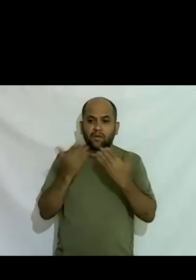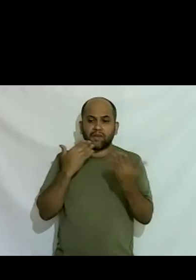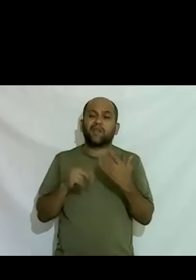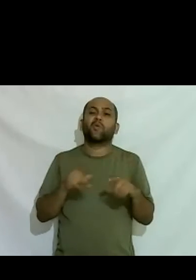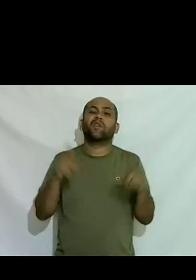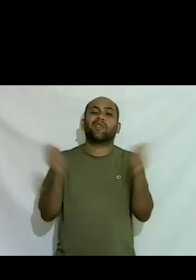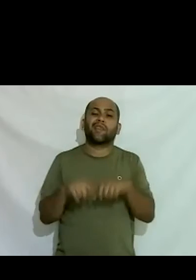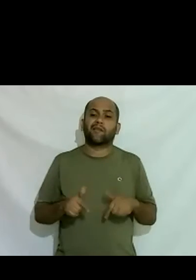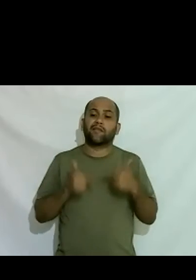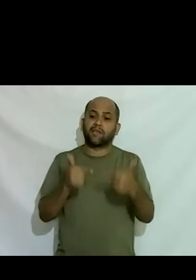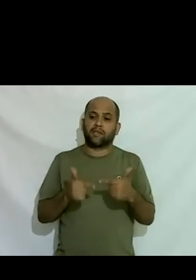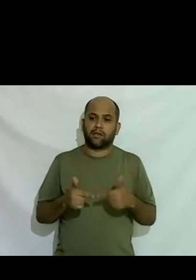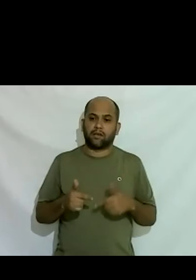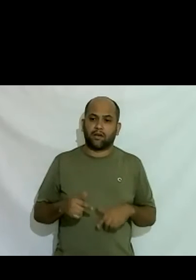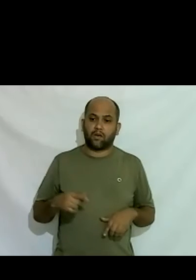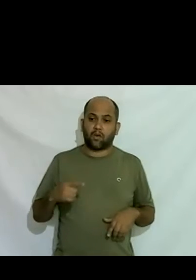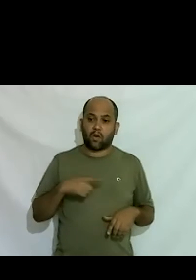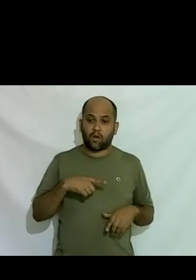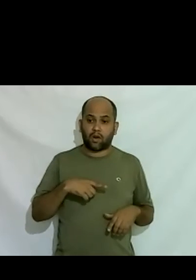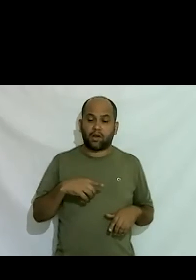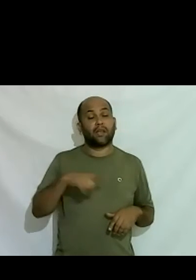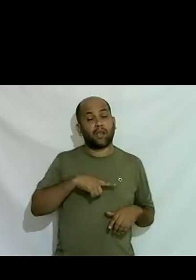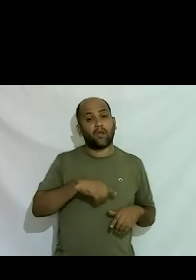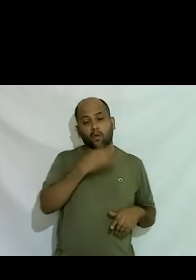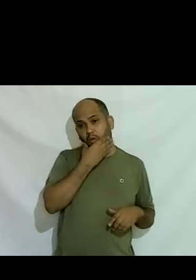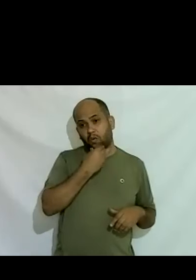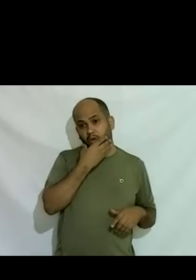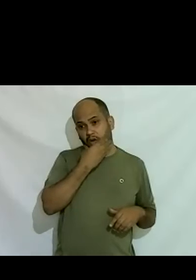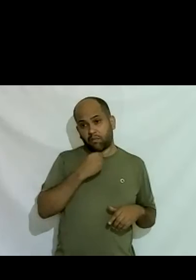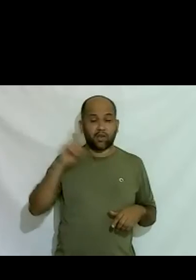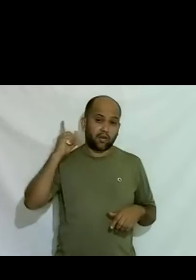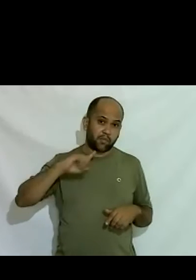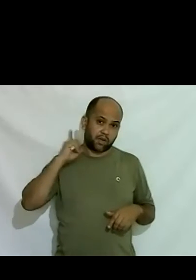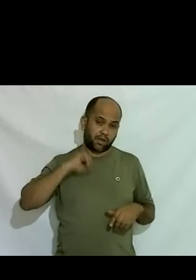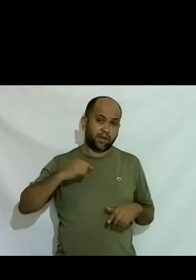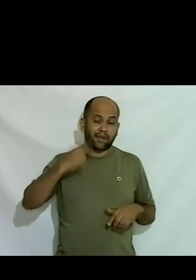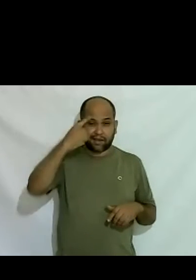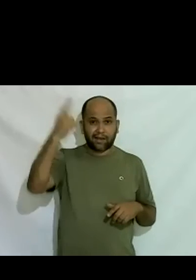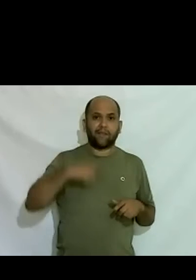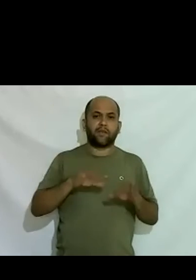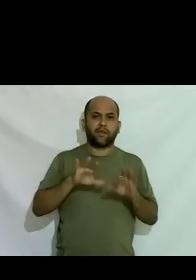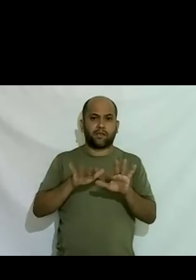pode fazer ele falou olha tem um menino de Minas Gerais o Paulo vive lá para ter ideia de fazer um site